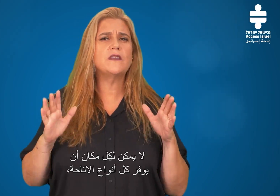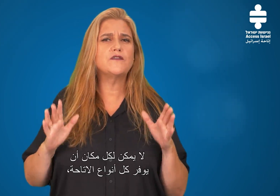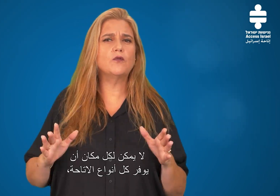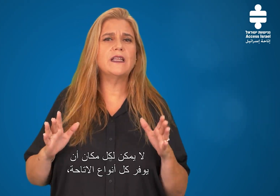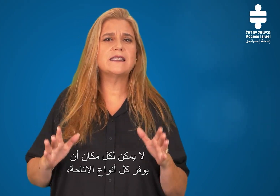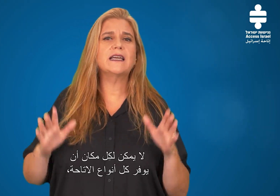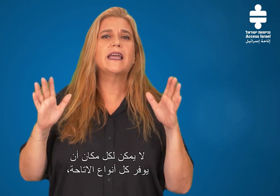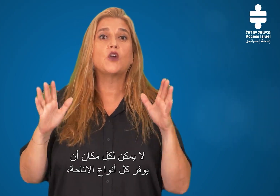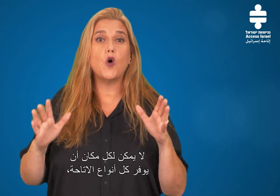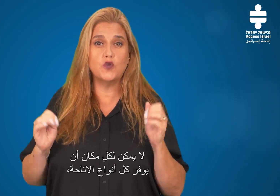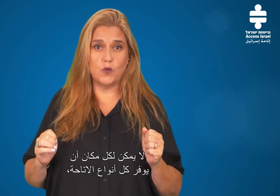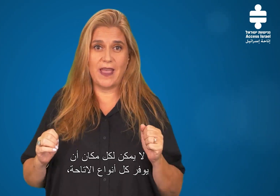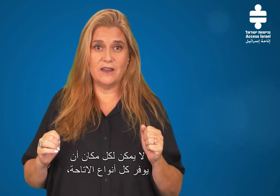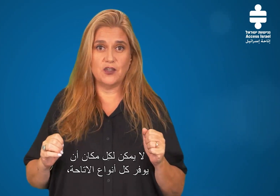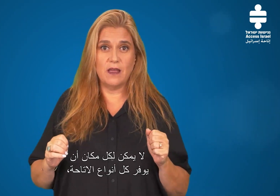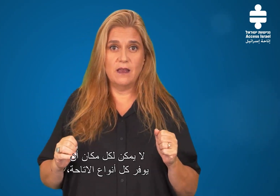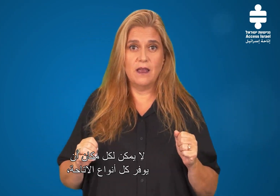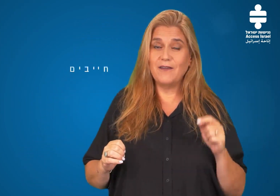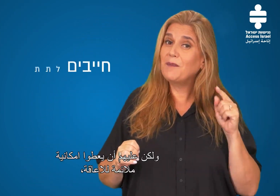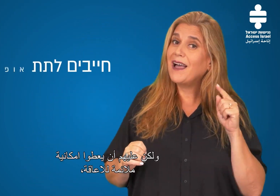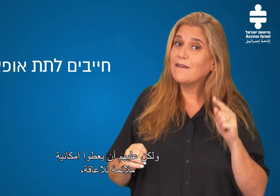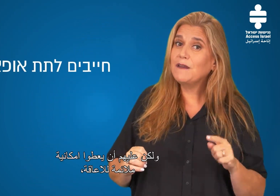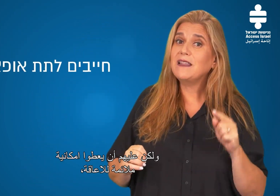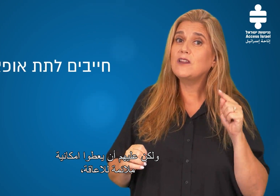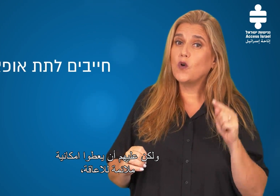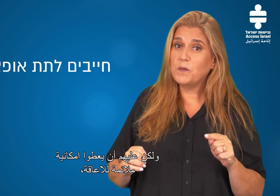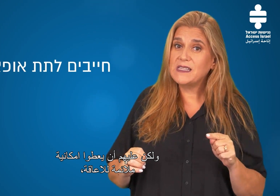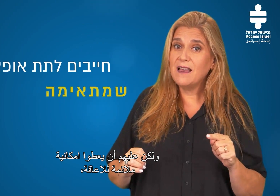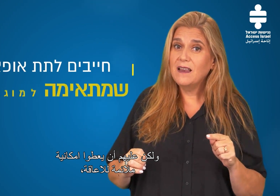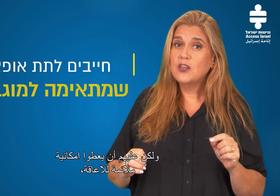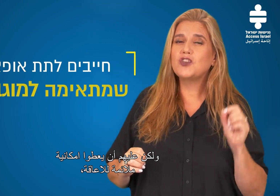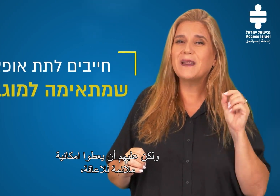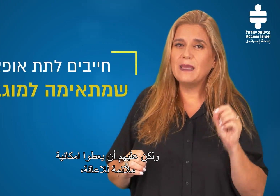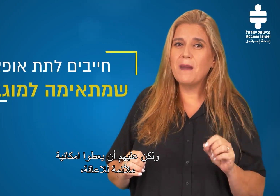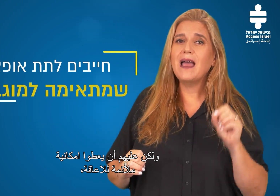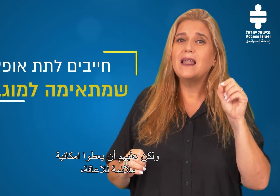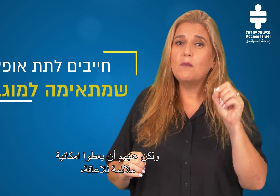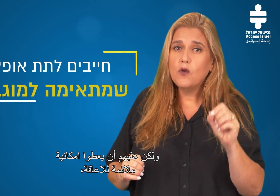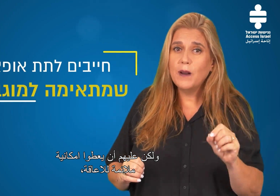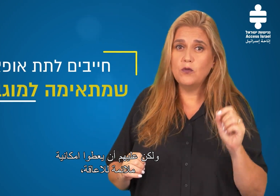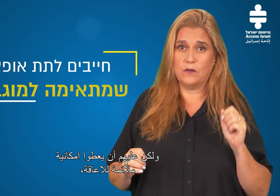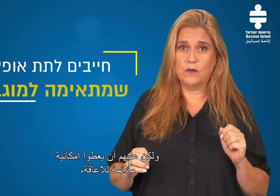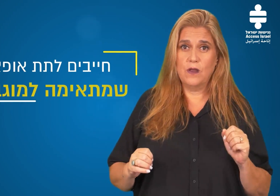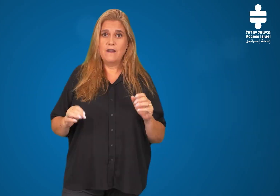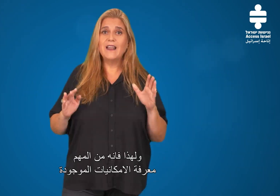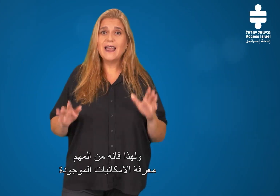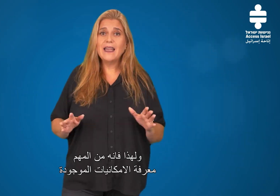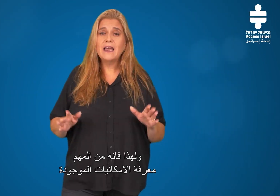את האפשרות לייצר את כל סוגי הנגשה, אבל הם חייבים לתת אופציה שמתאימה למוגבלות. ולכן